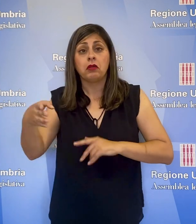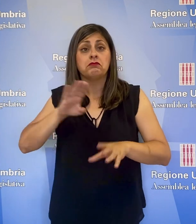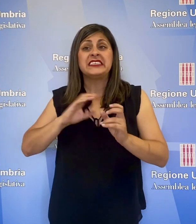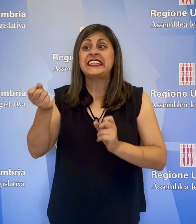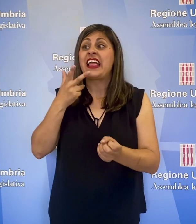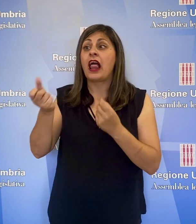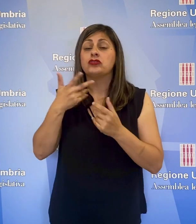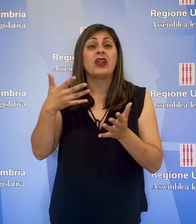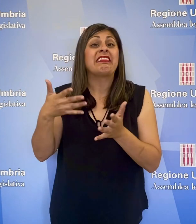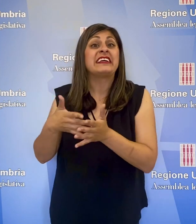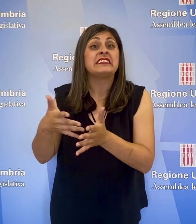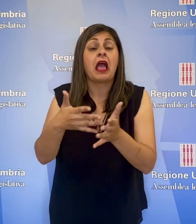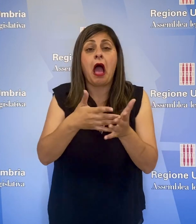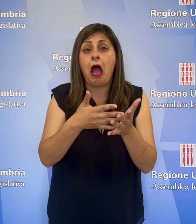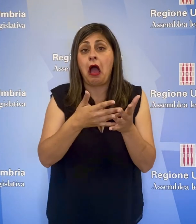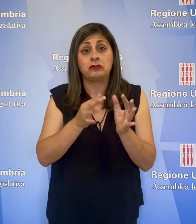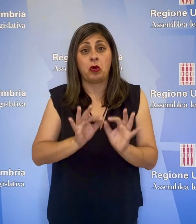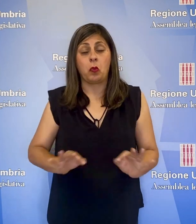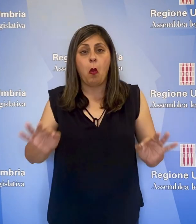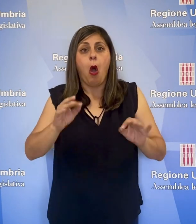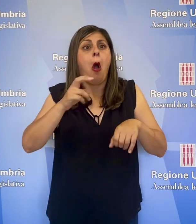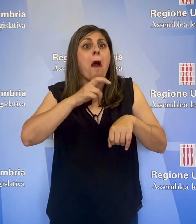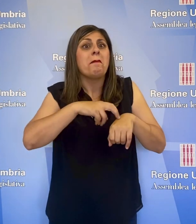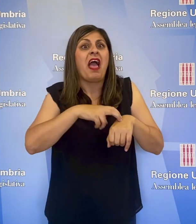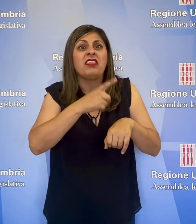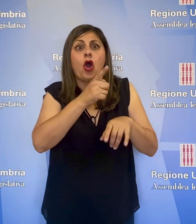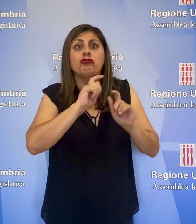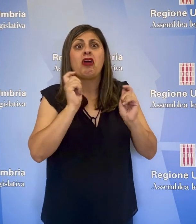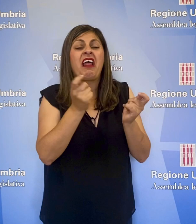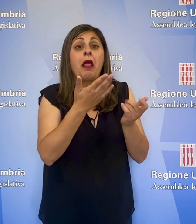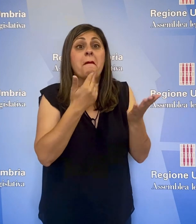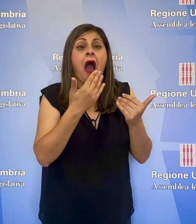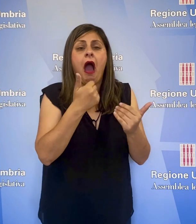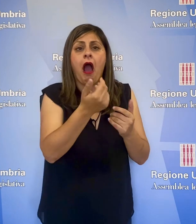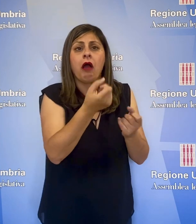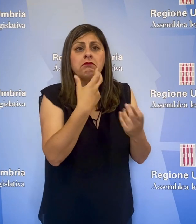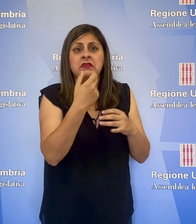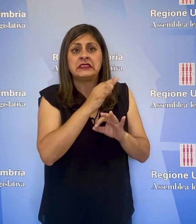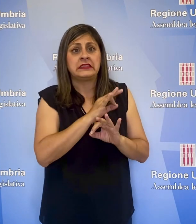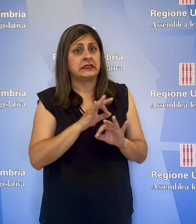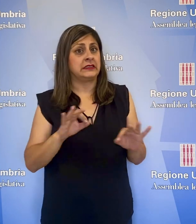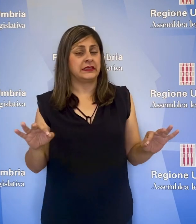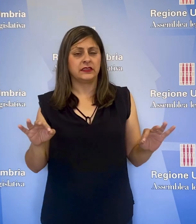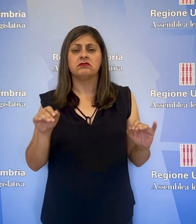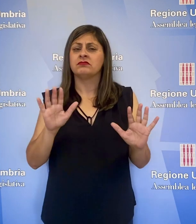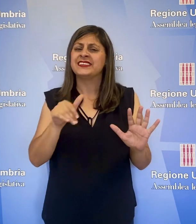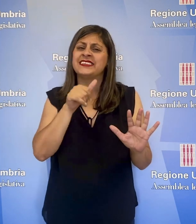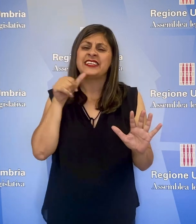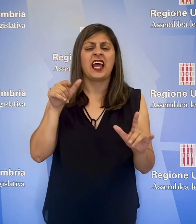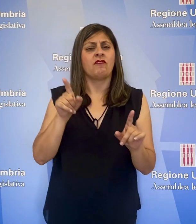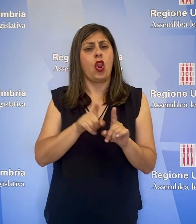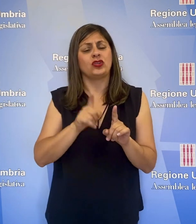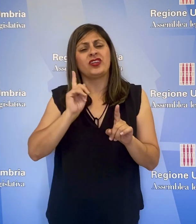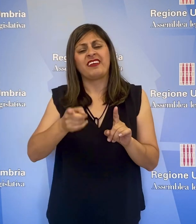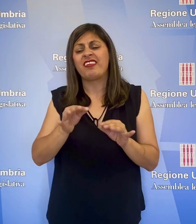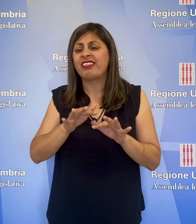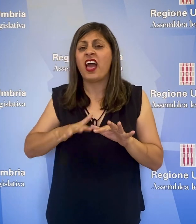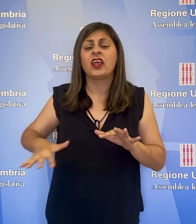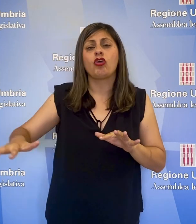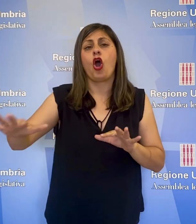di disagi o di carenza di medici di medicina generale. Serve comunque, ha detto l'assessore, un accordo territoriale che